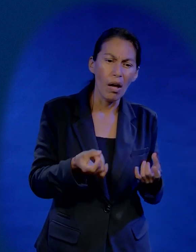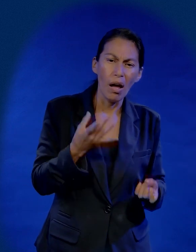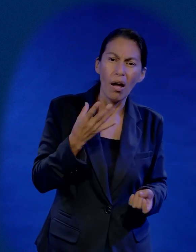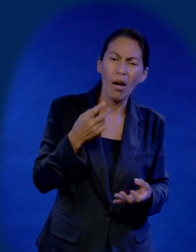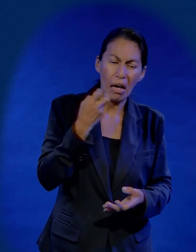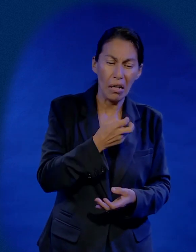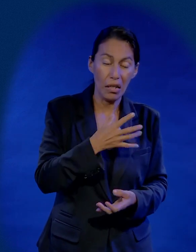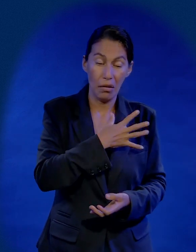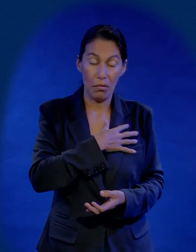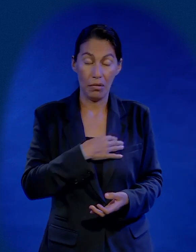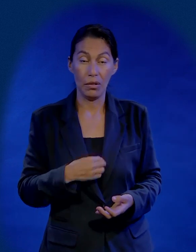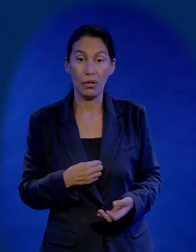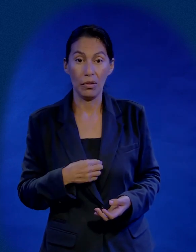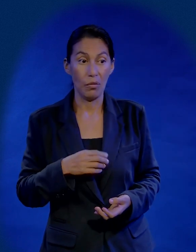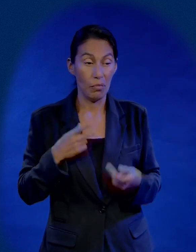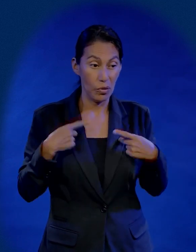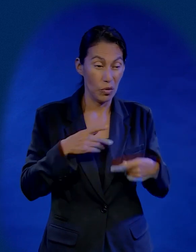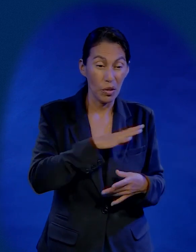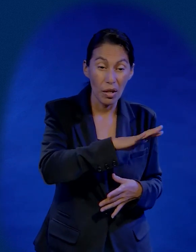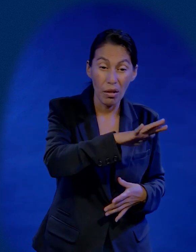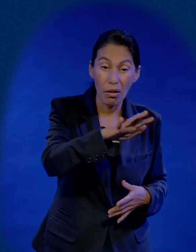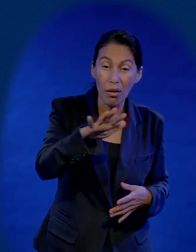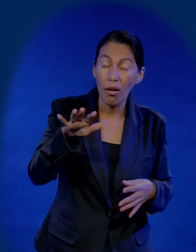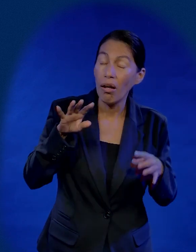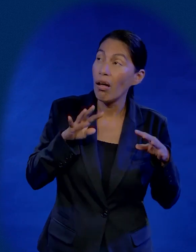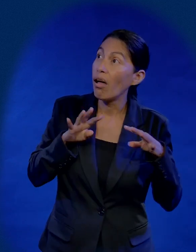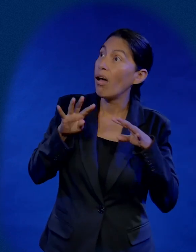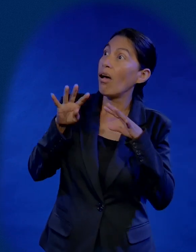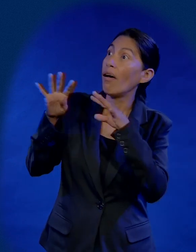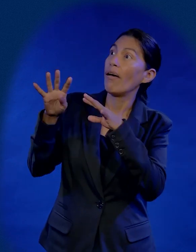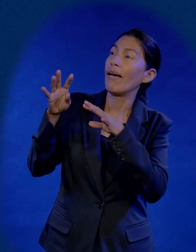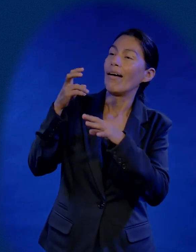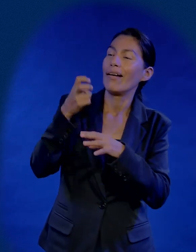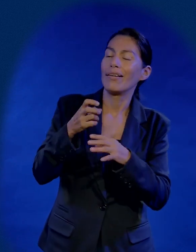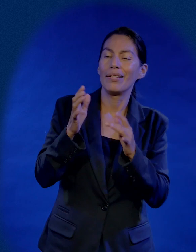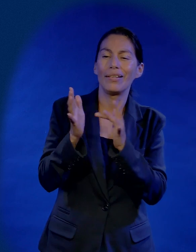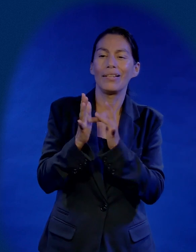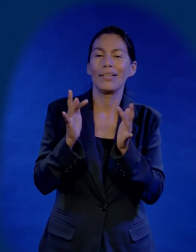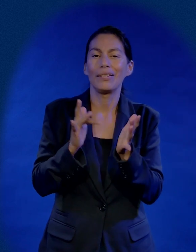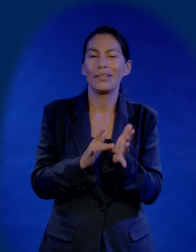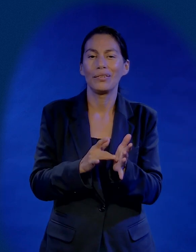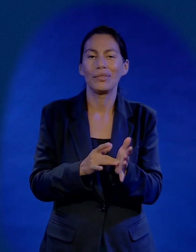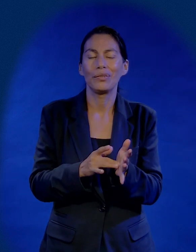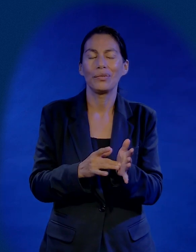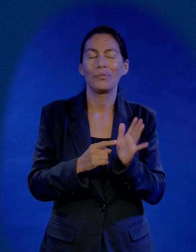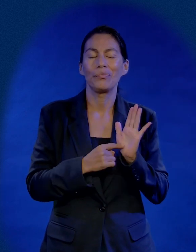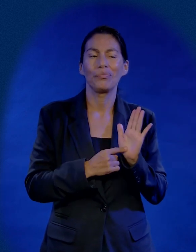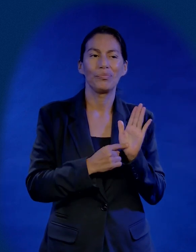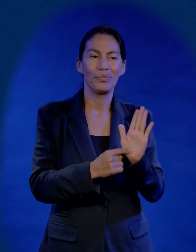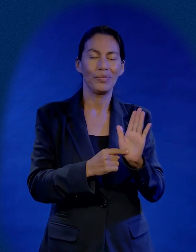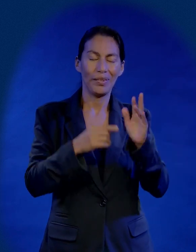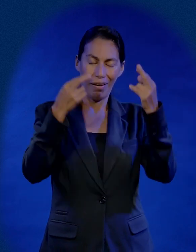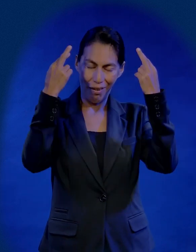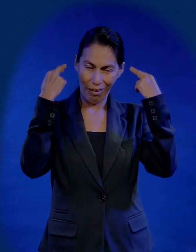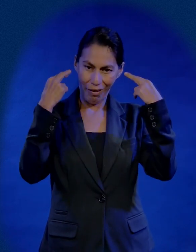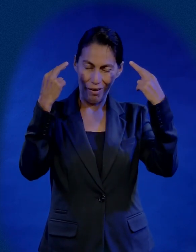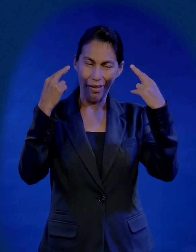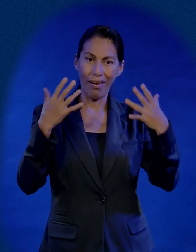diga este es mi hijo y todo mundo lo va a ver y entonces no vas a tener más remedio, Jesús, que mostrarte cómo realmente